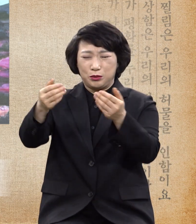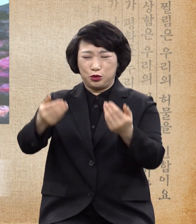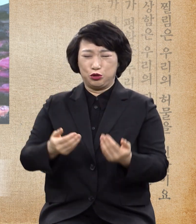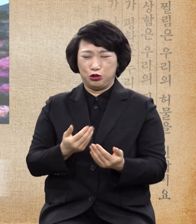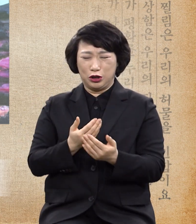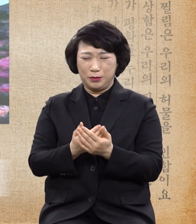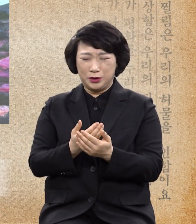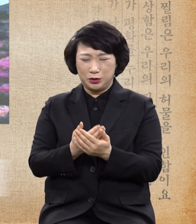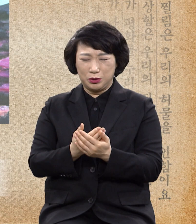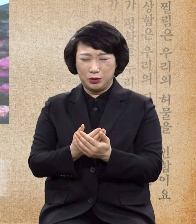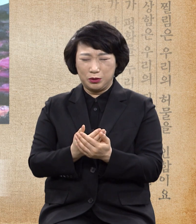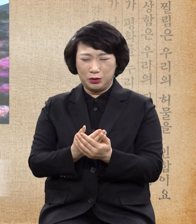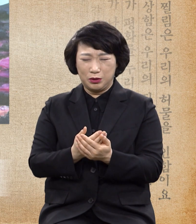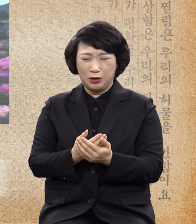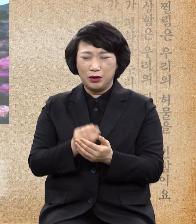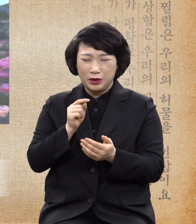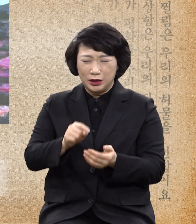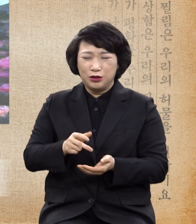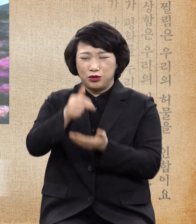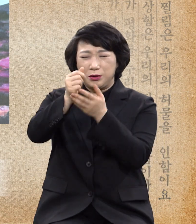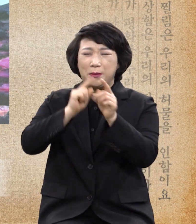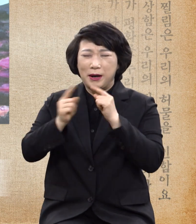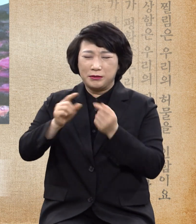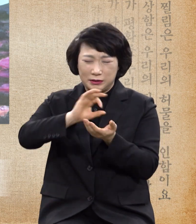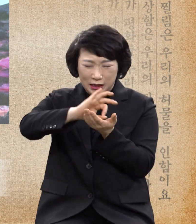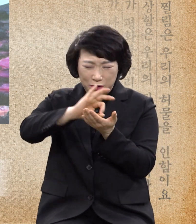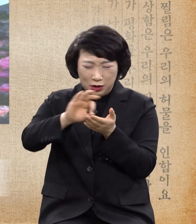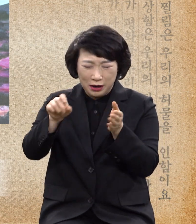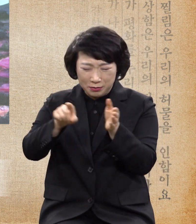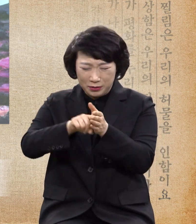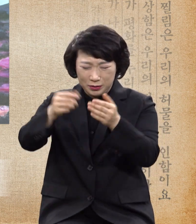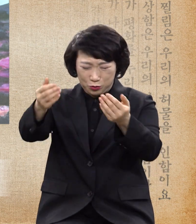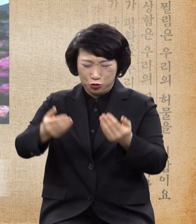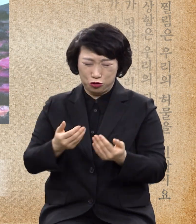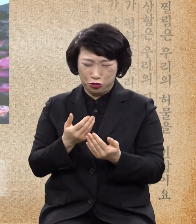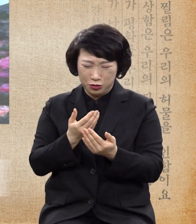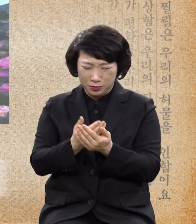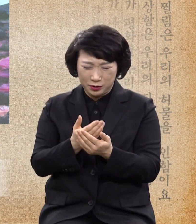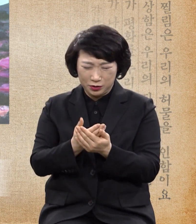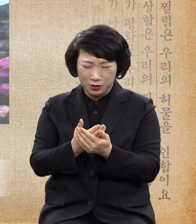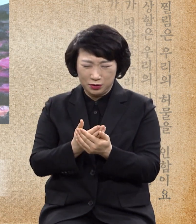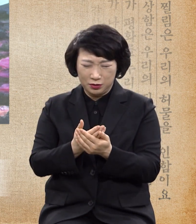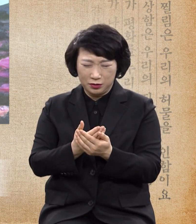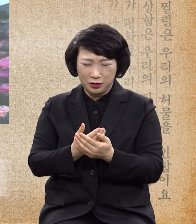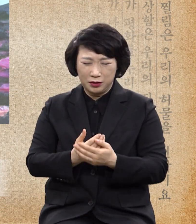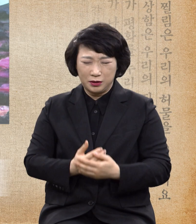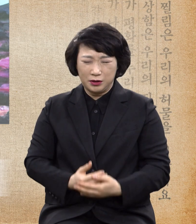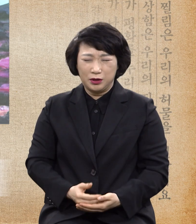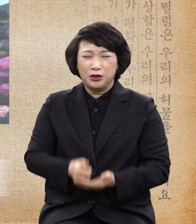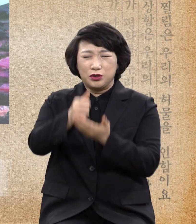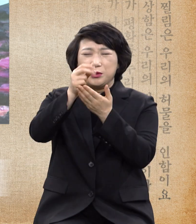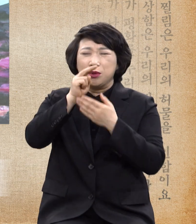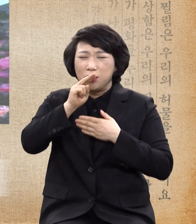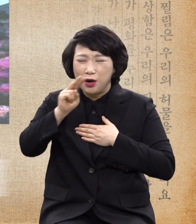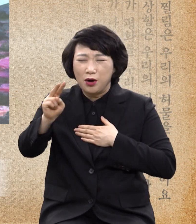이 말씀을 사용할 믿음을 주소서 주여 성령과